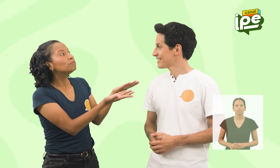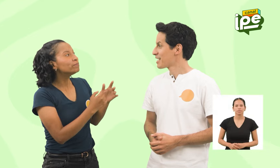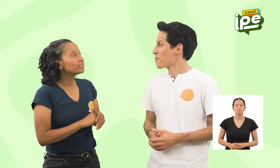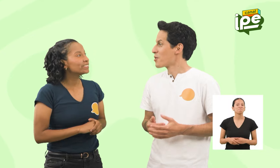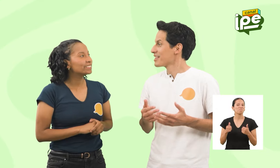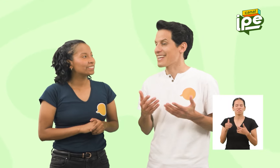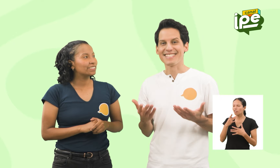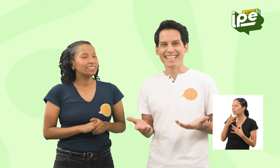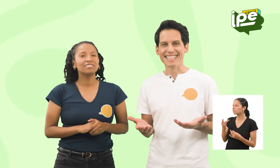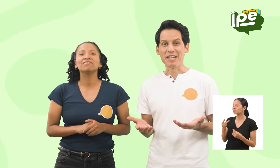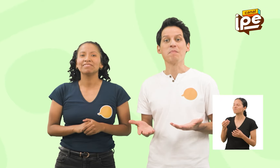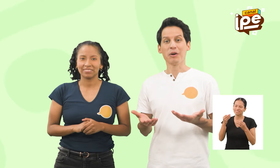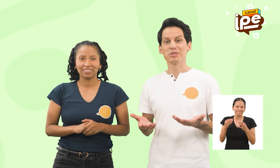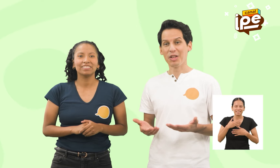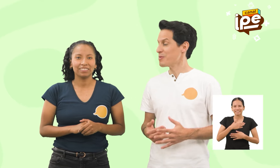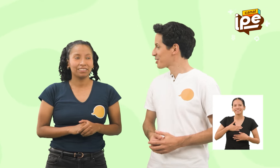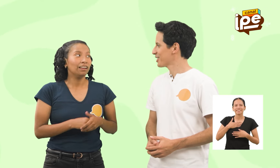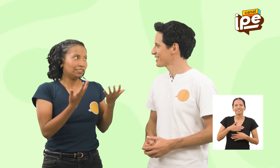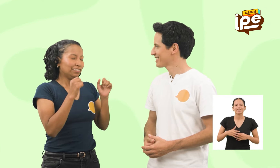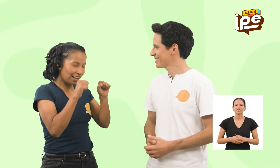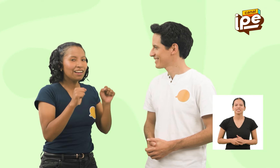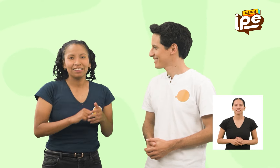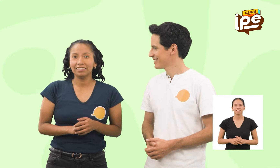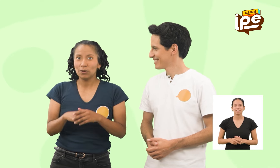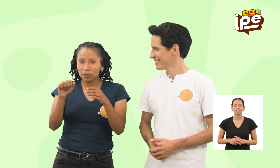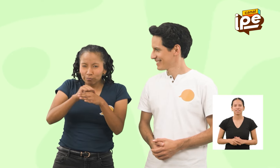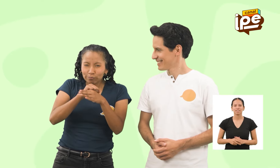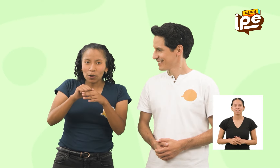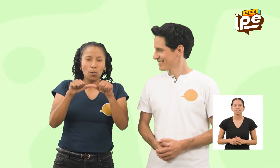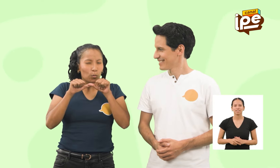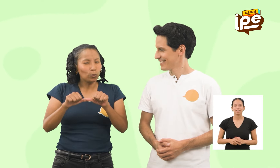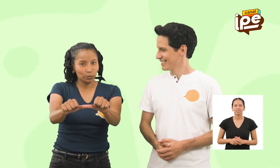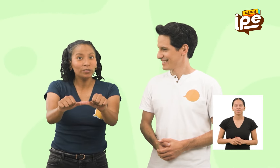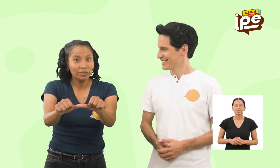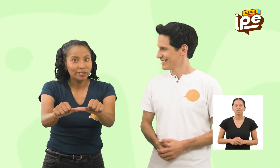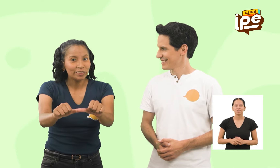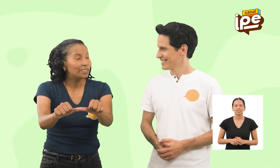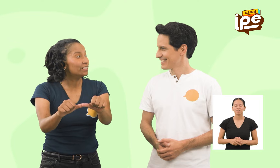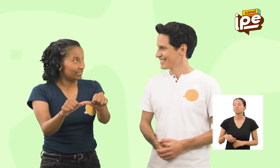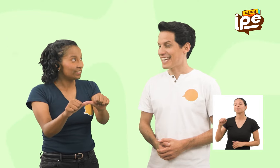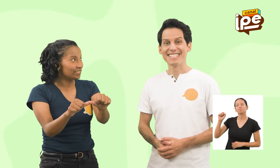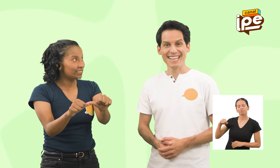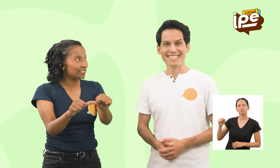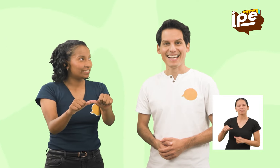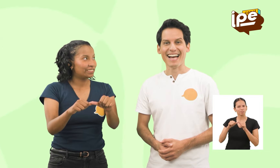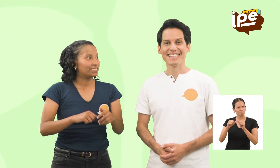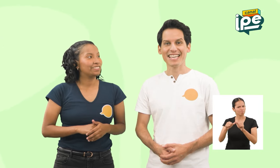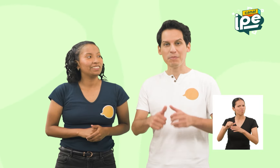Muy interesante. Me ha gustado mucho. Ahora A seguir practicando. Así es A seguir